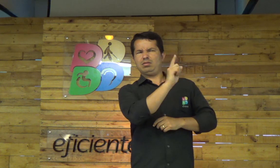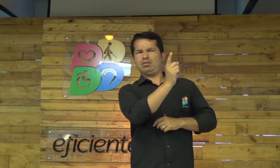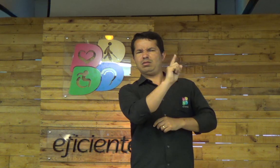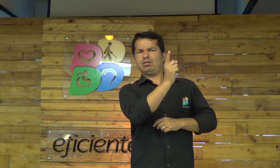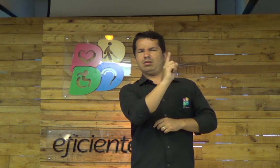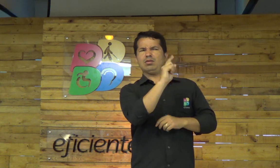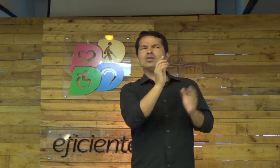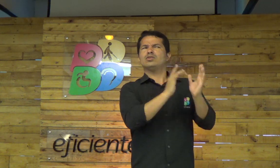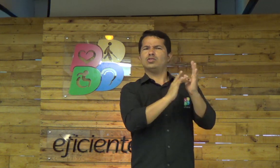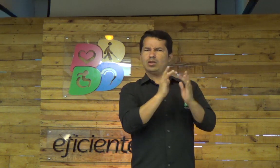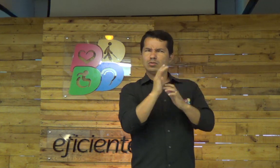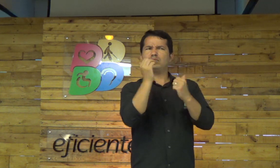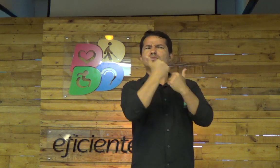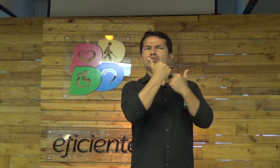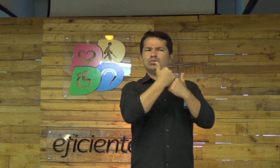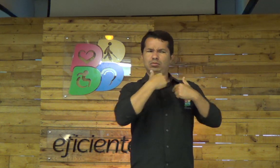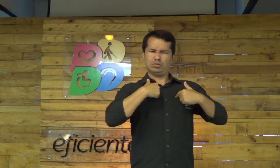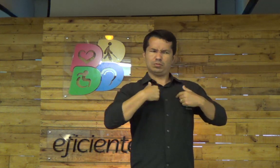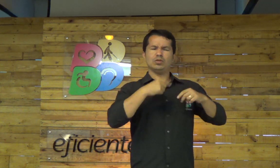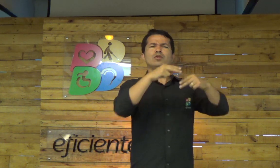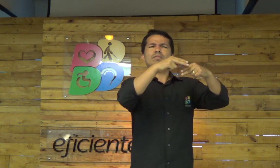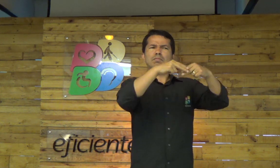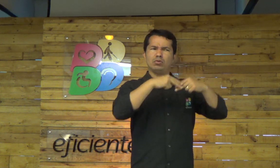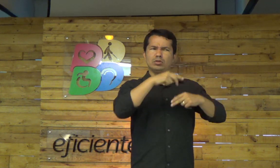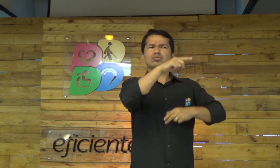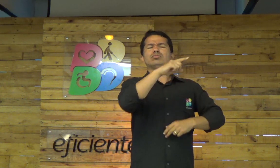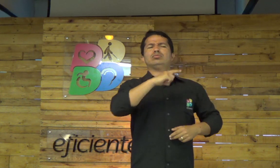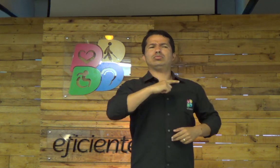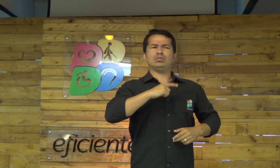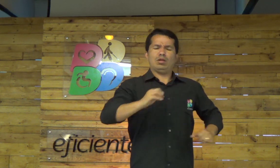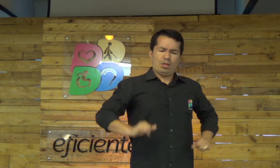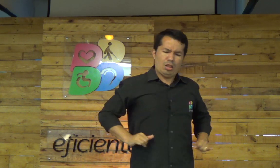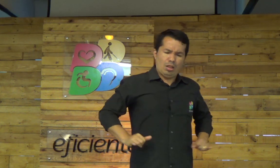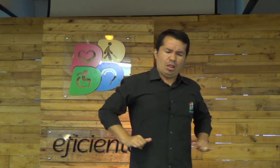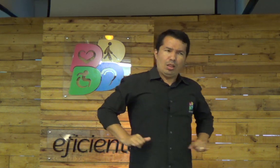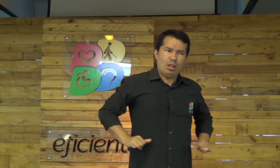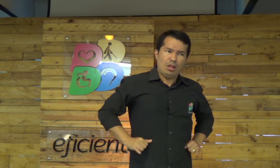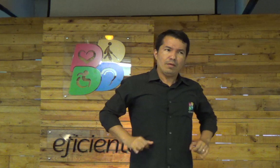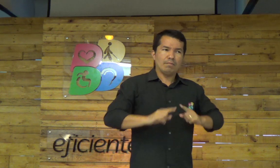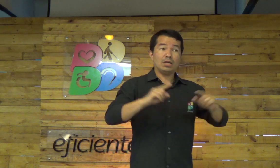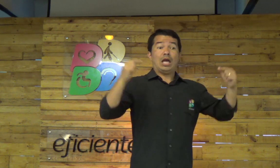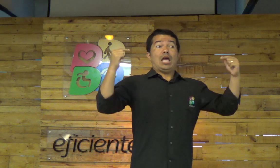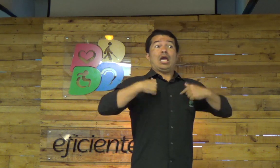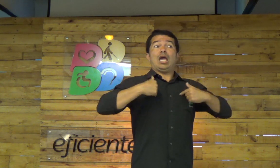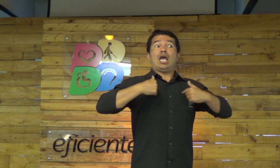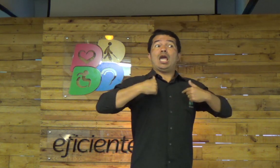que Jesus não foi o Messias, que isso é uma maldição, mas, na verdade, Ele